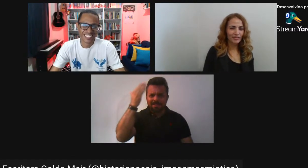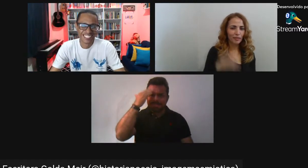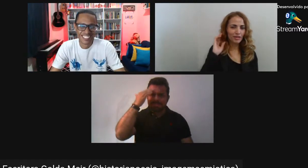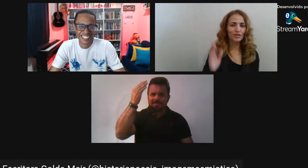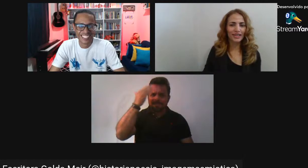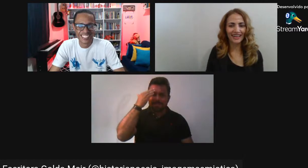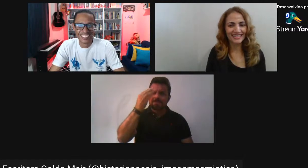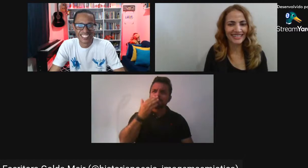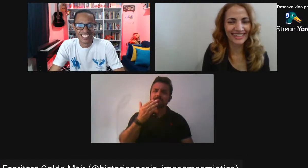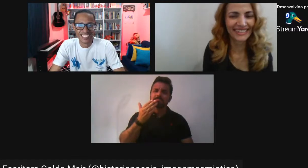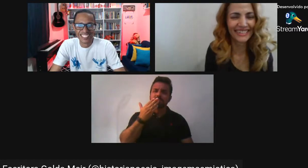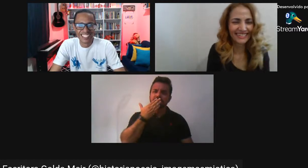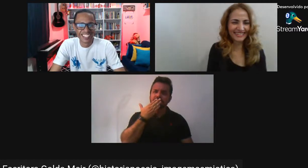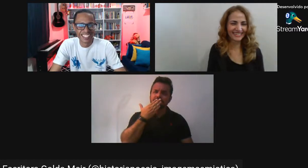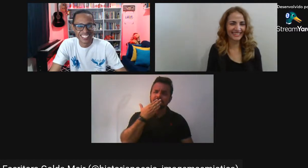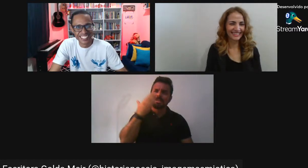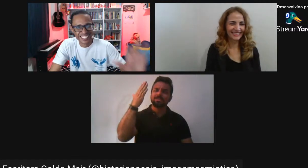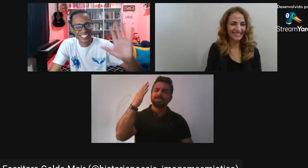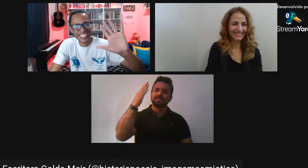Um abraço de Goiás